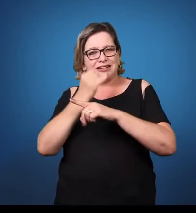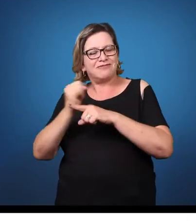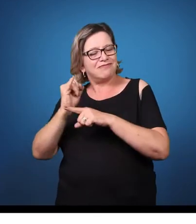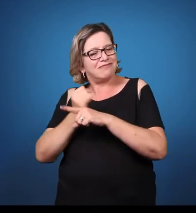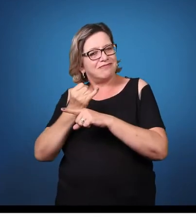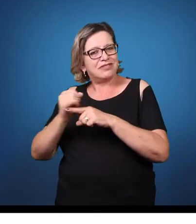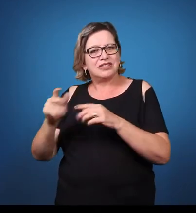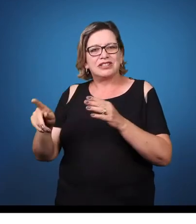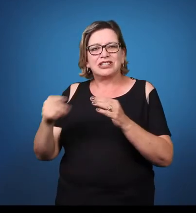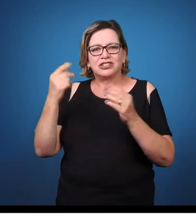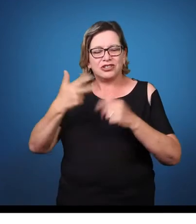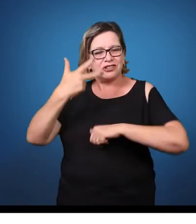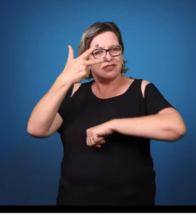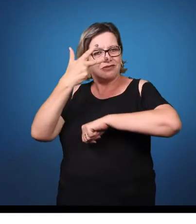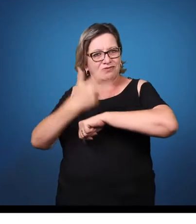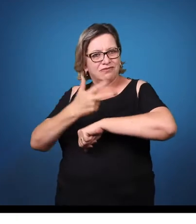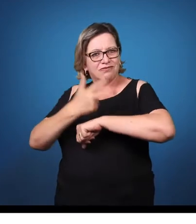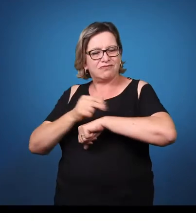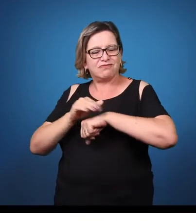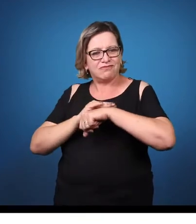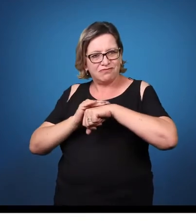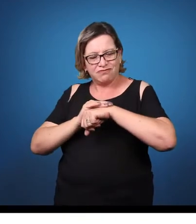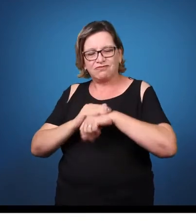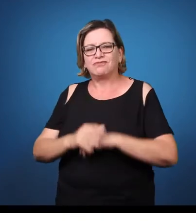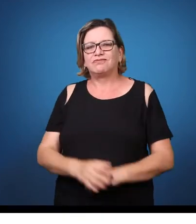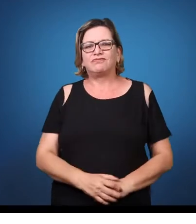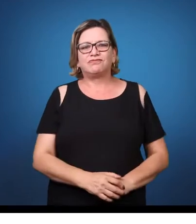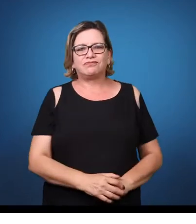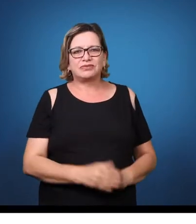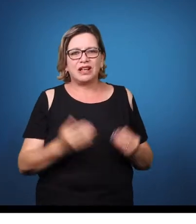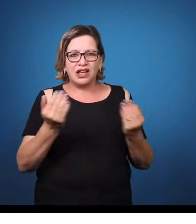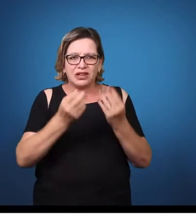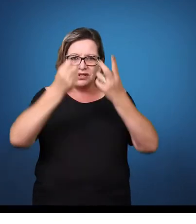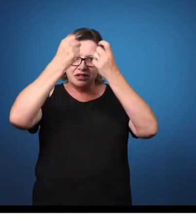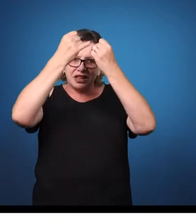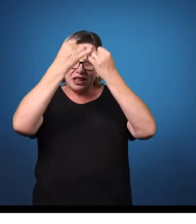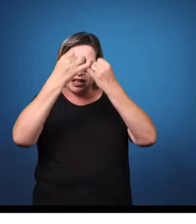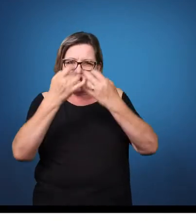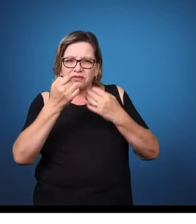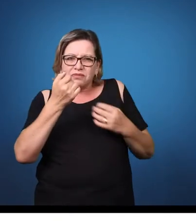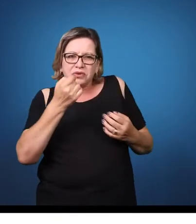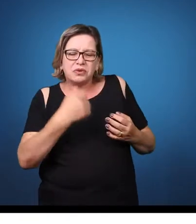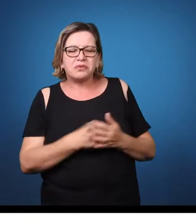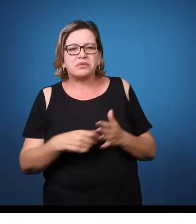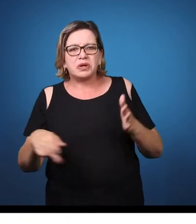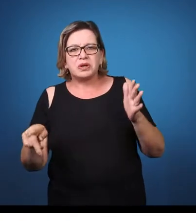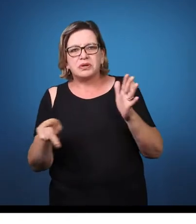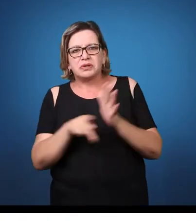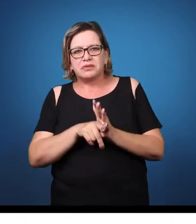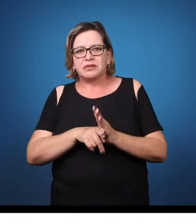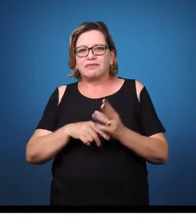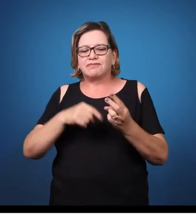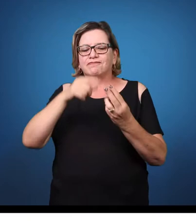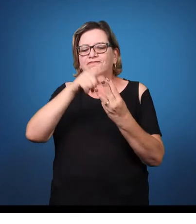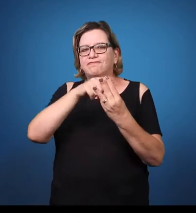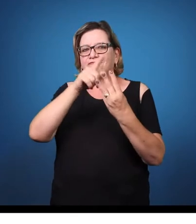três condições. Distúrbio, dificuldade e deficiência. A partir de dois aspectos, possível, identificação